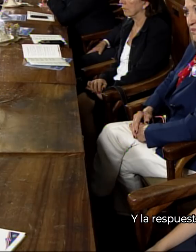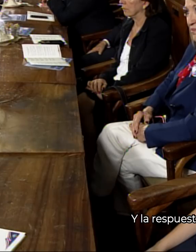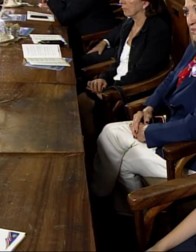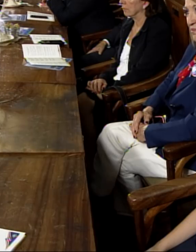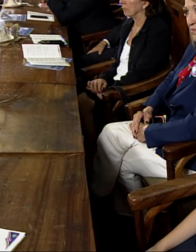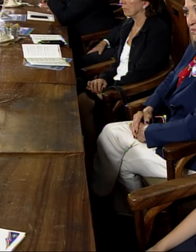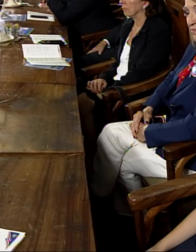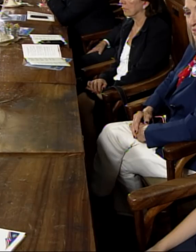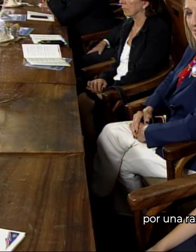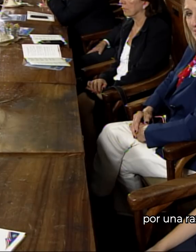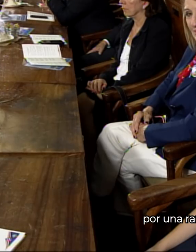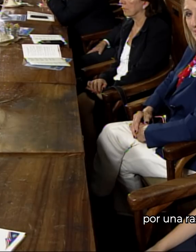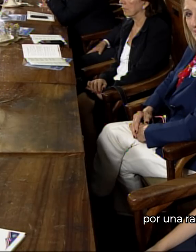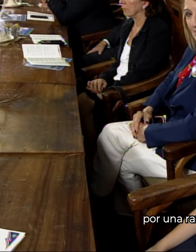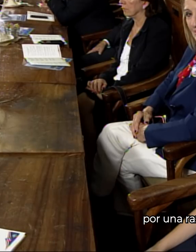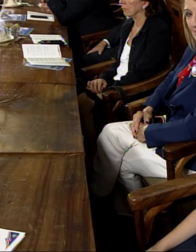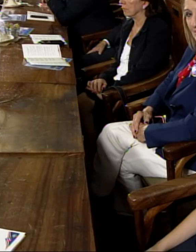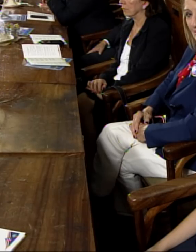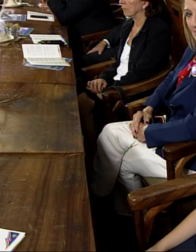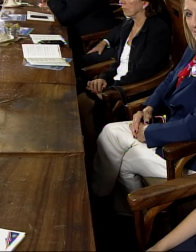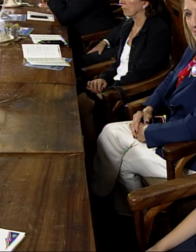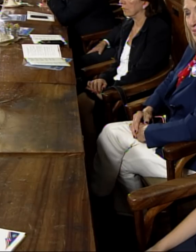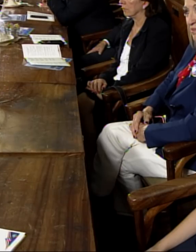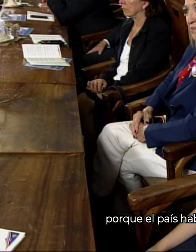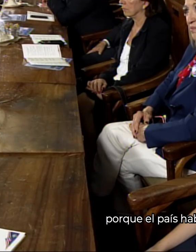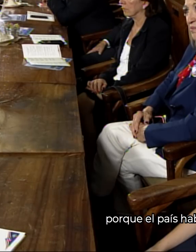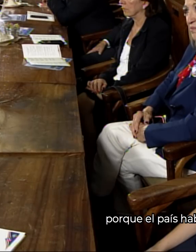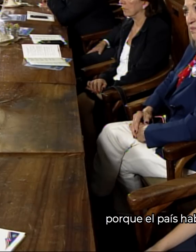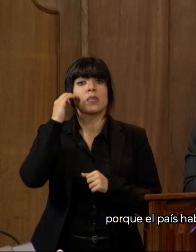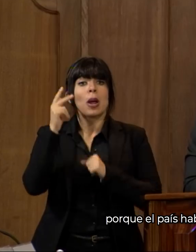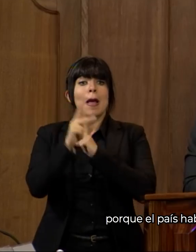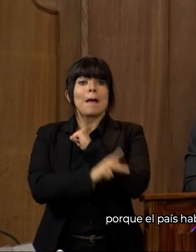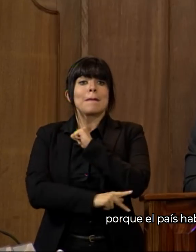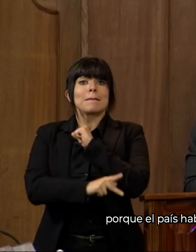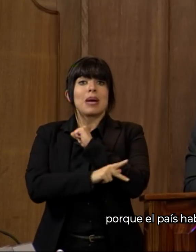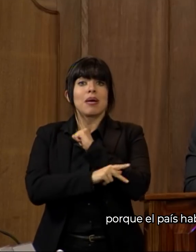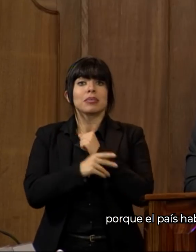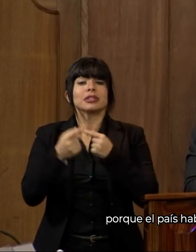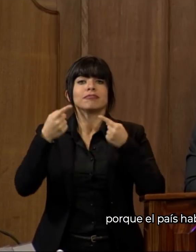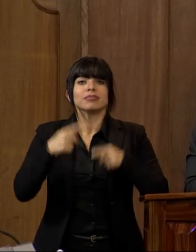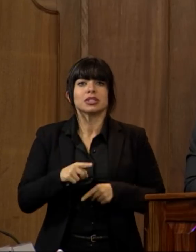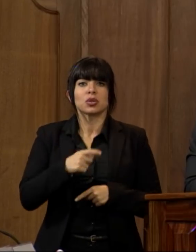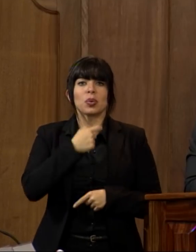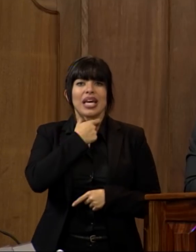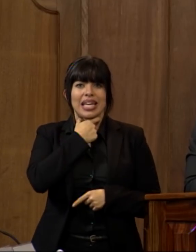histórica es no, por una razón particular. Porque el país había caído en una crisis.